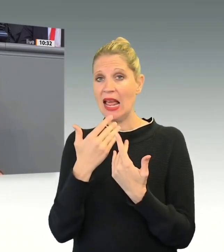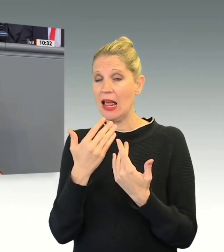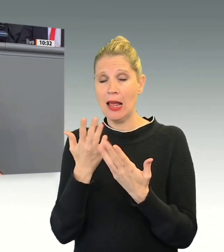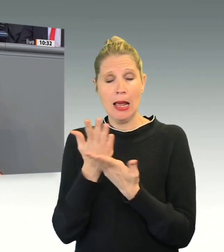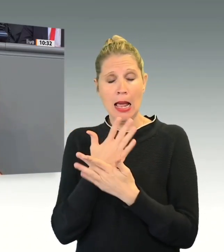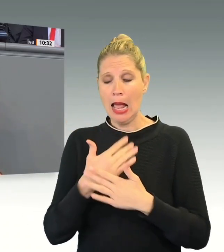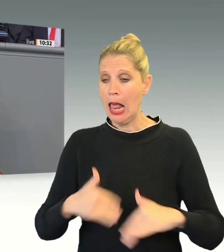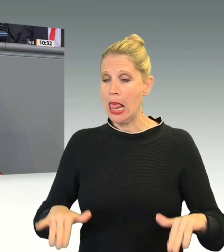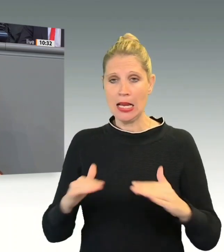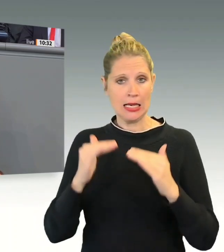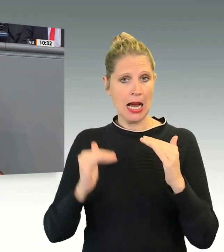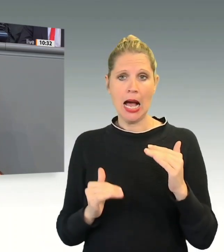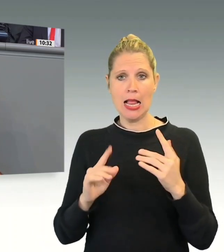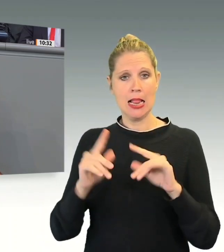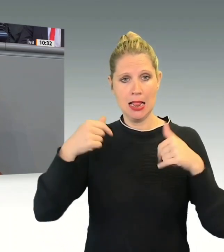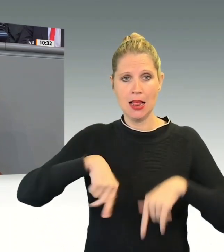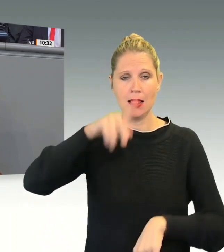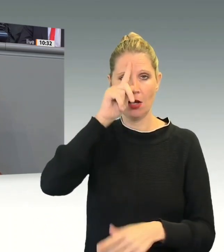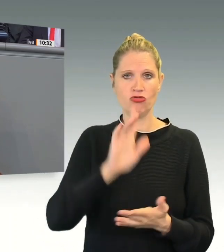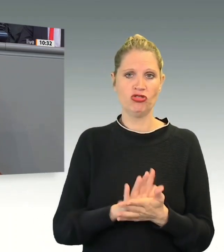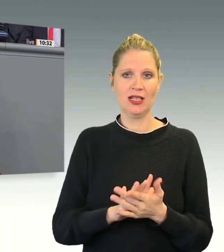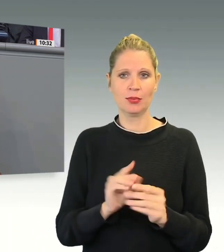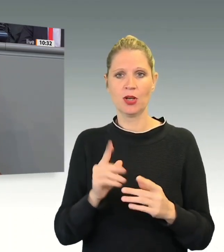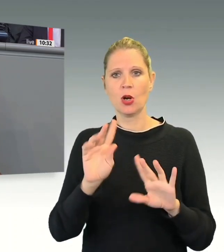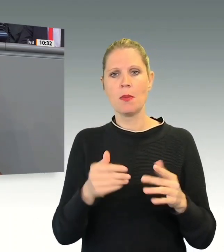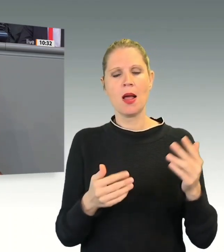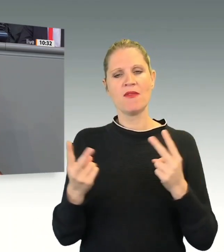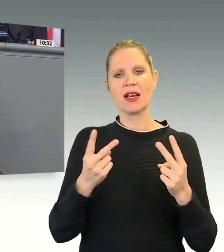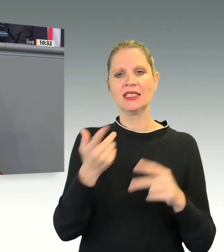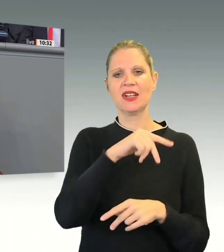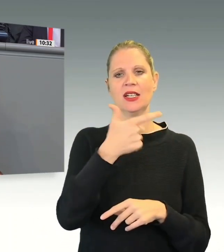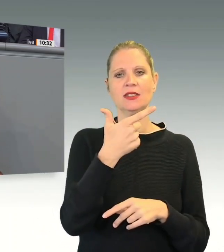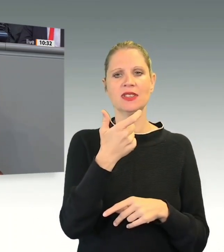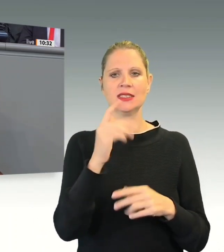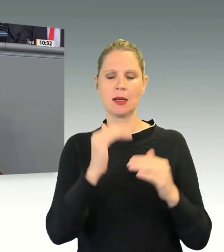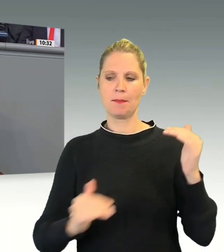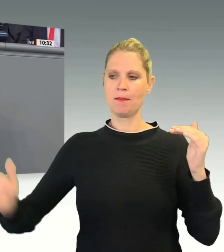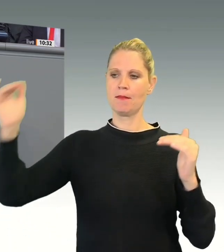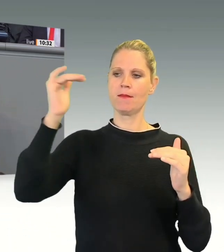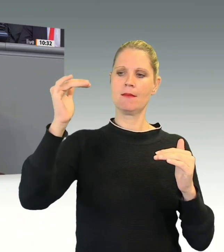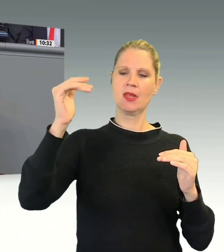ist ein weiterer Anstieg gegenüber dem Jahr 2021 um etwa 5.500 Personen.